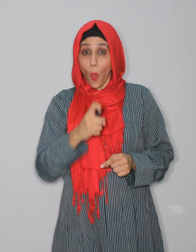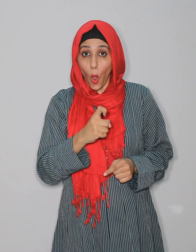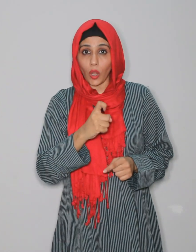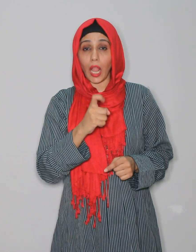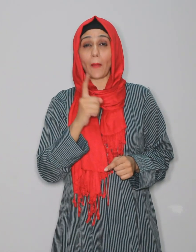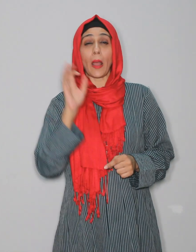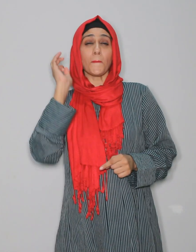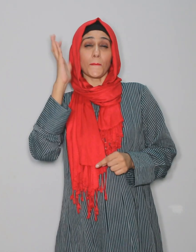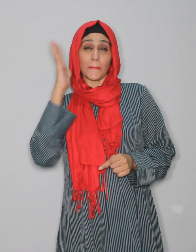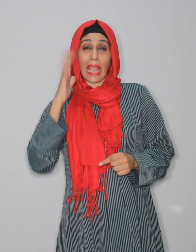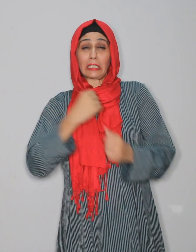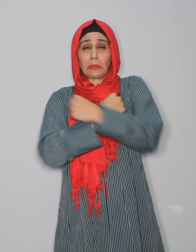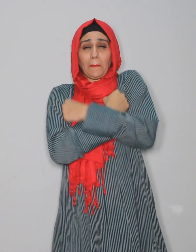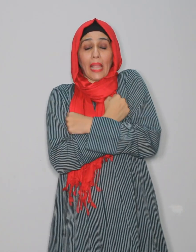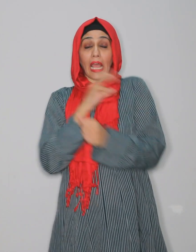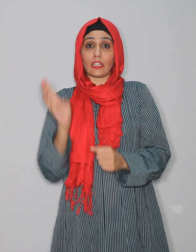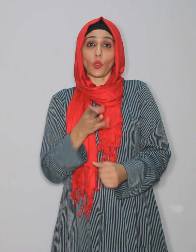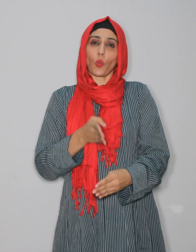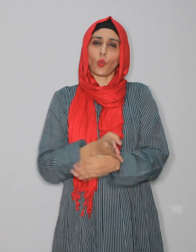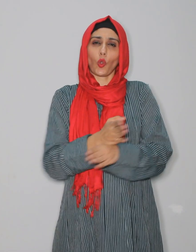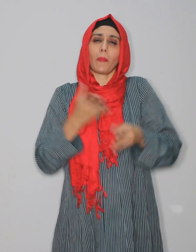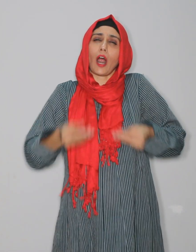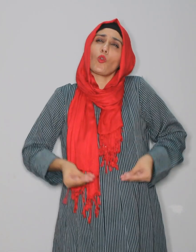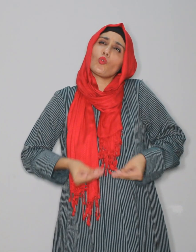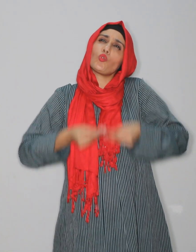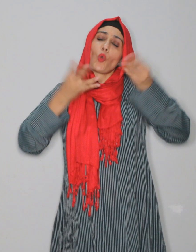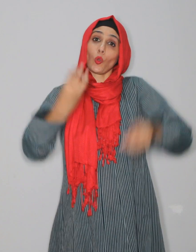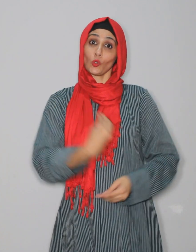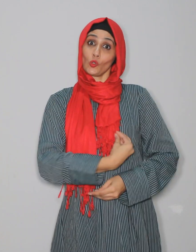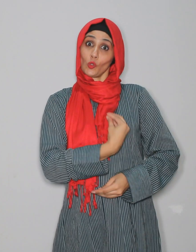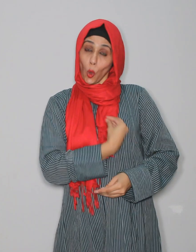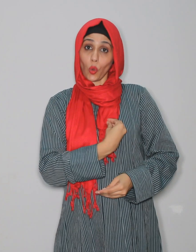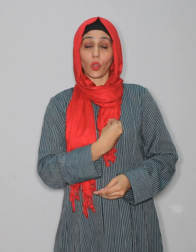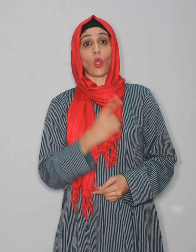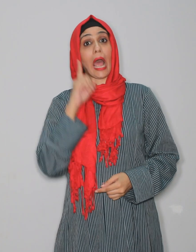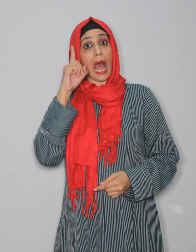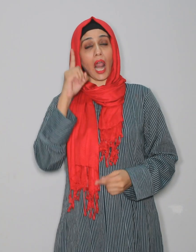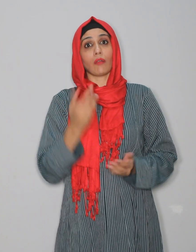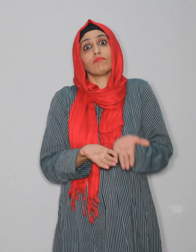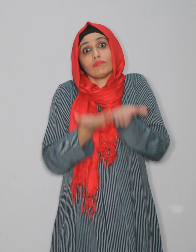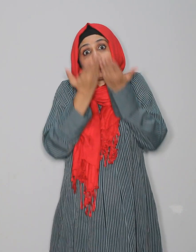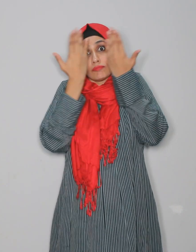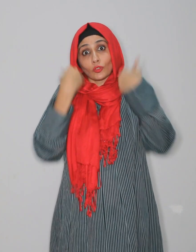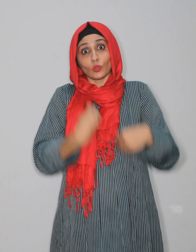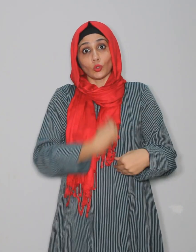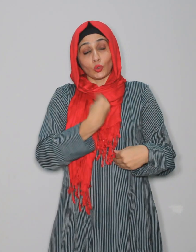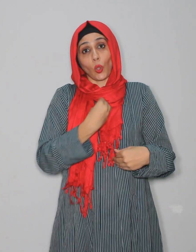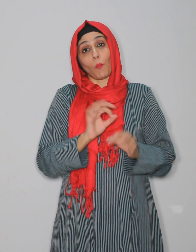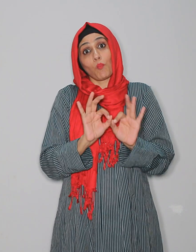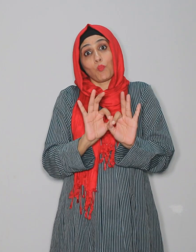اپنی سب سے پیاری اور قیمتی چیز قربان کرنے کا جذبہ دکھایا اور اللہ نے ان کے جذبے